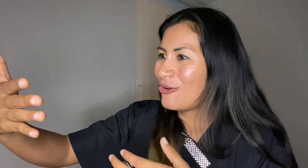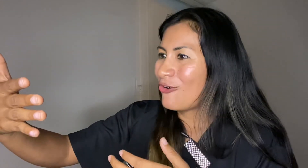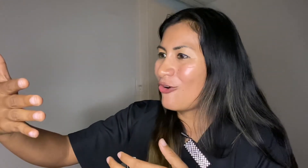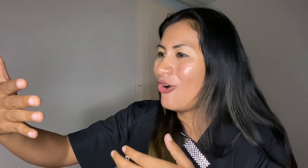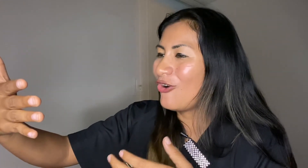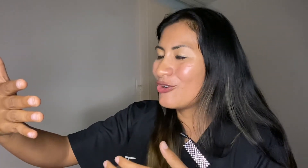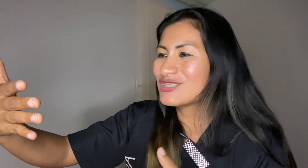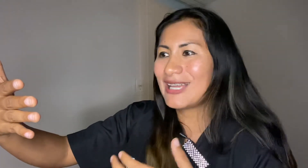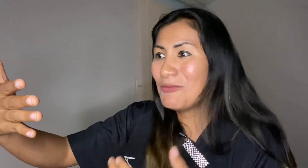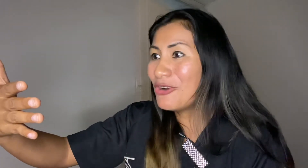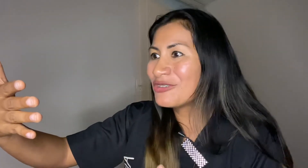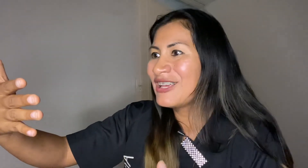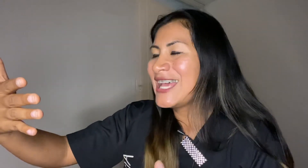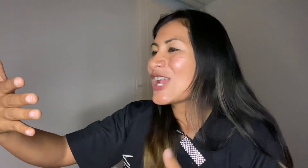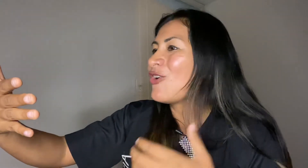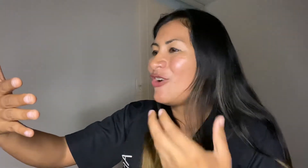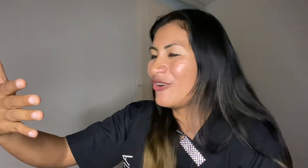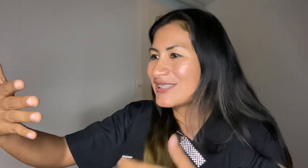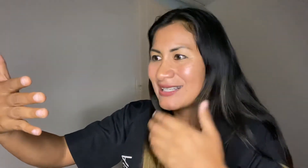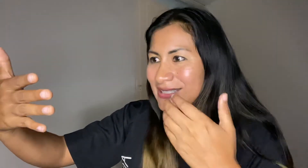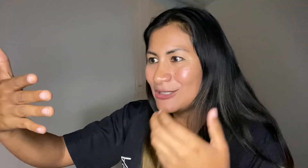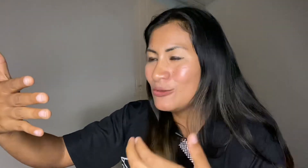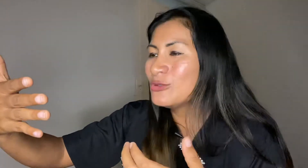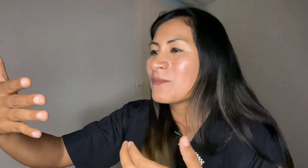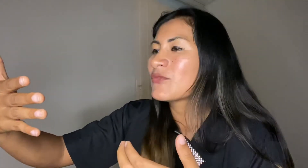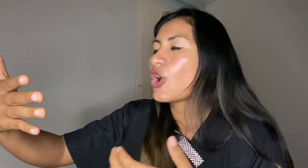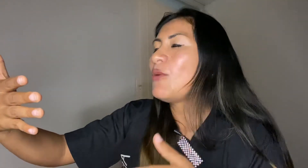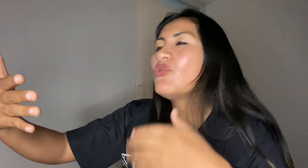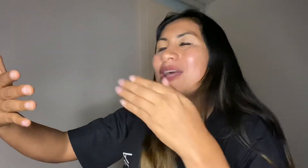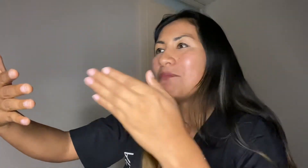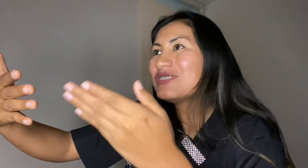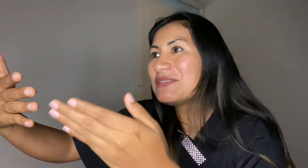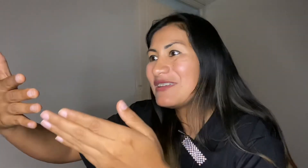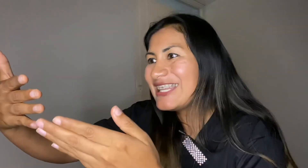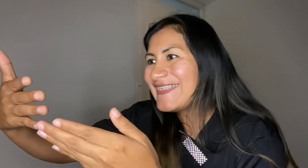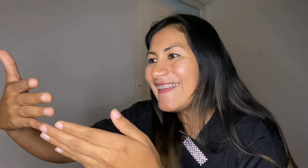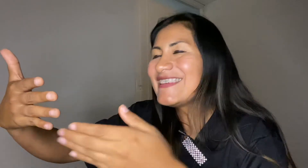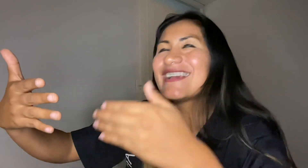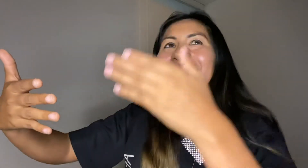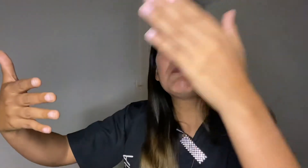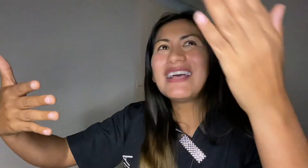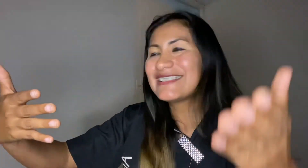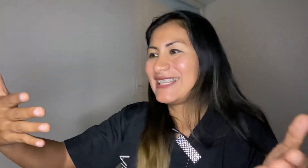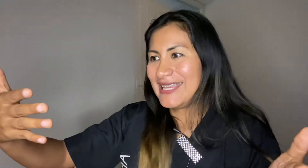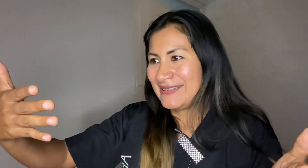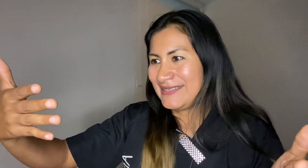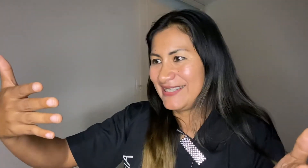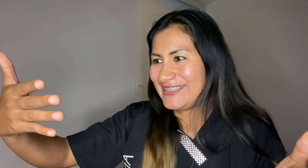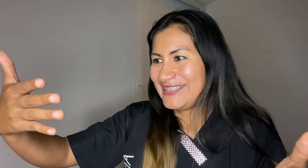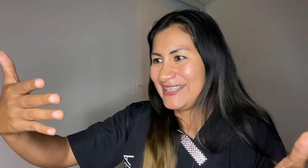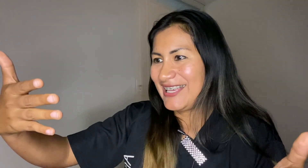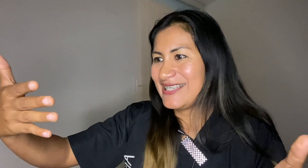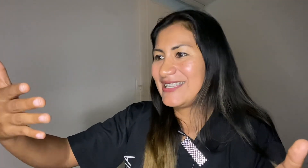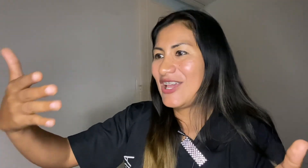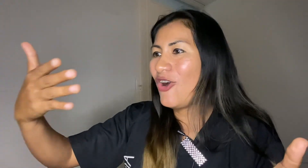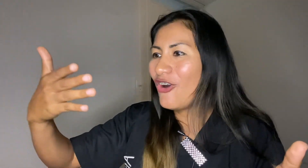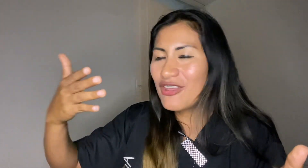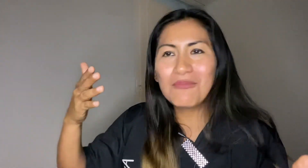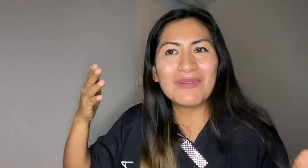con ojos de amor, con ojos de gratitud, como una posibilidad de llegar a más clientes. Así que hoy me